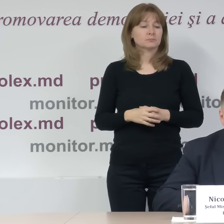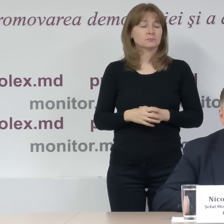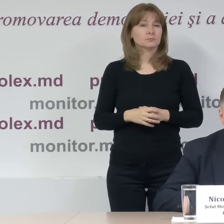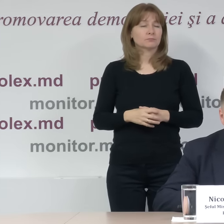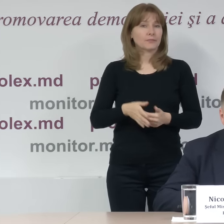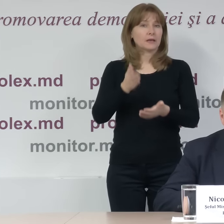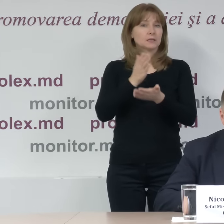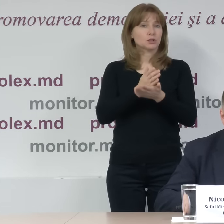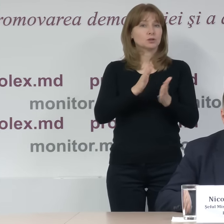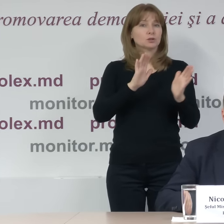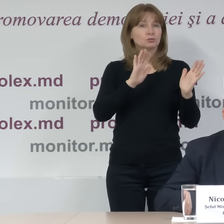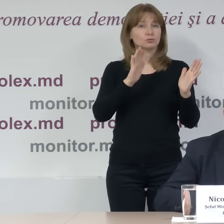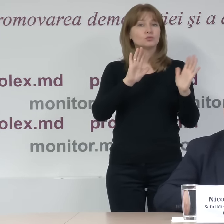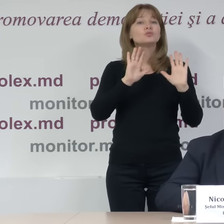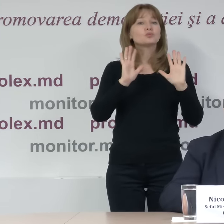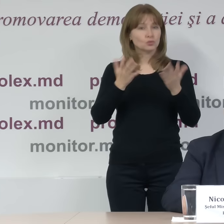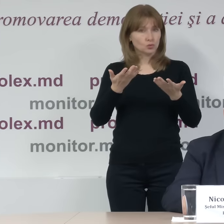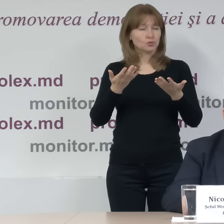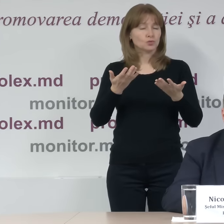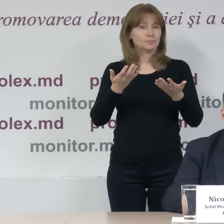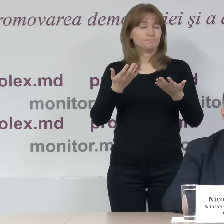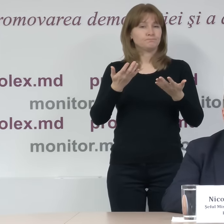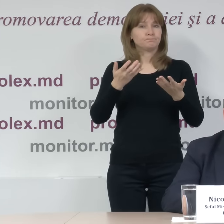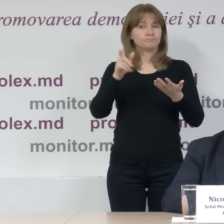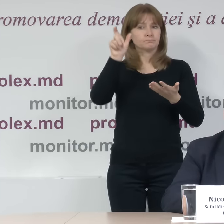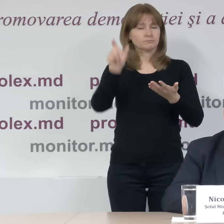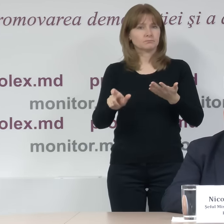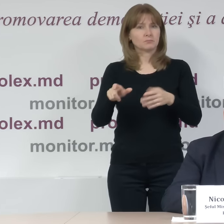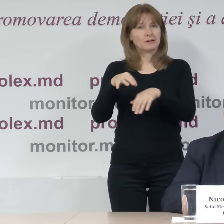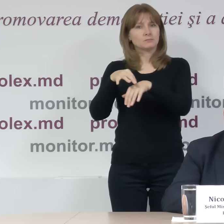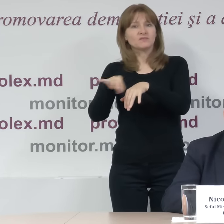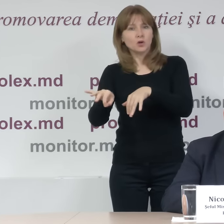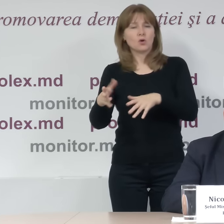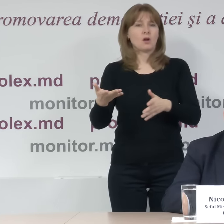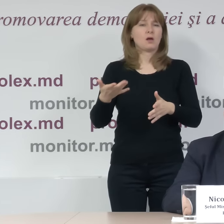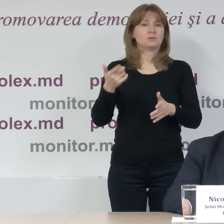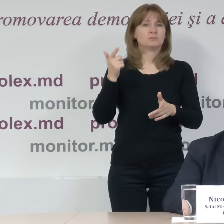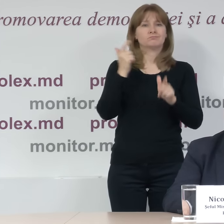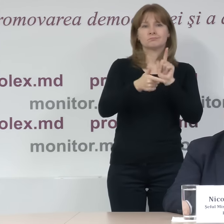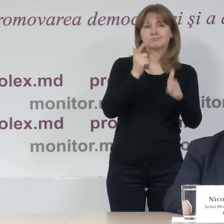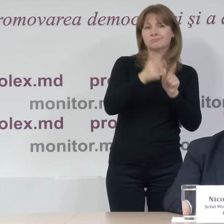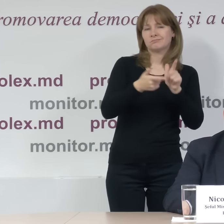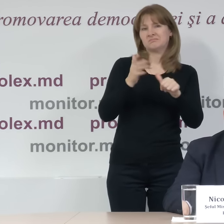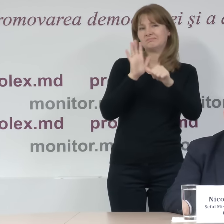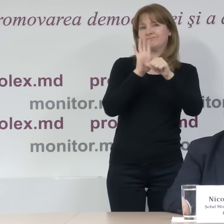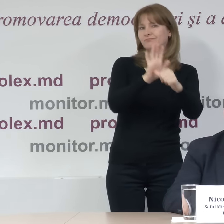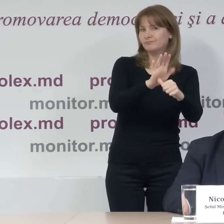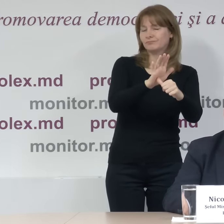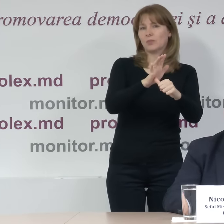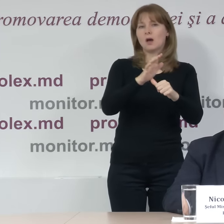Cazuri de intimidare sau acte de violență cu implicarea legătorilor, membrilor birourilor sau